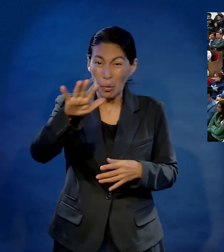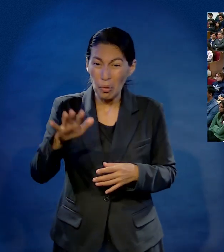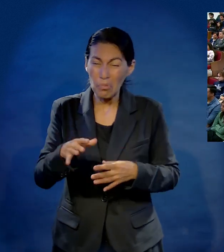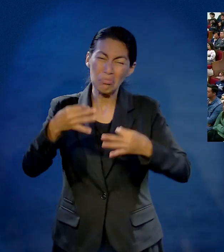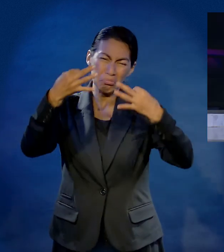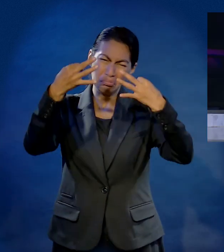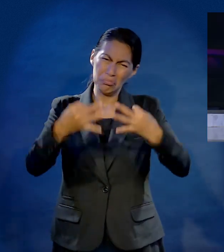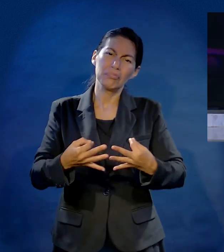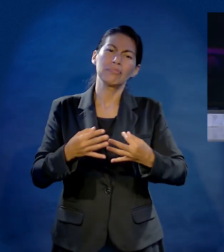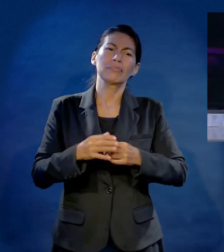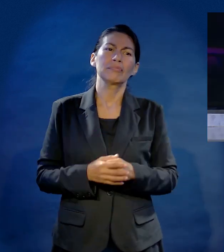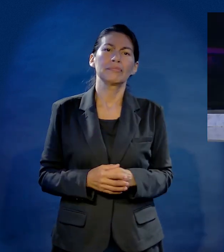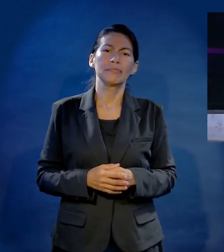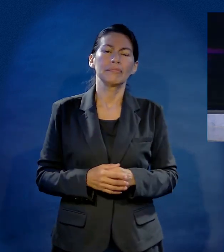¿Hay algún joven o señorita,